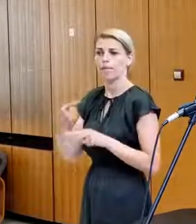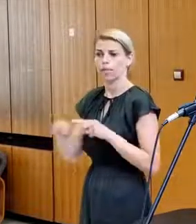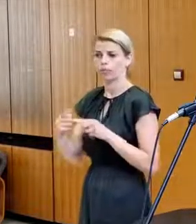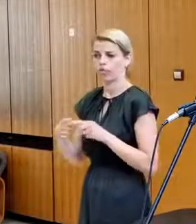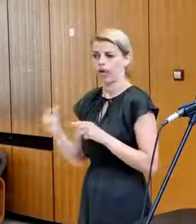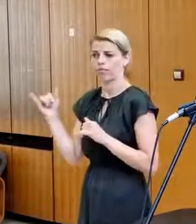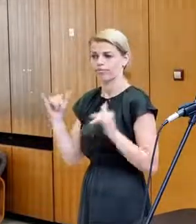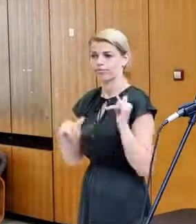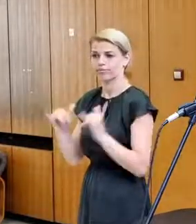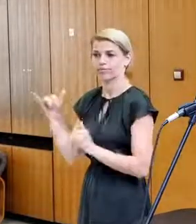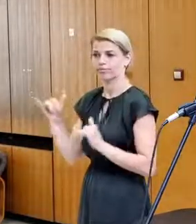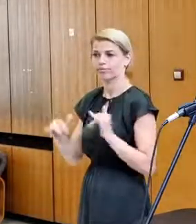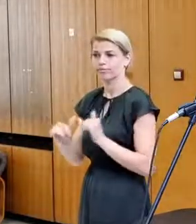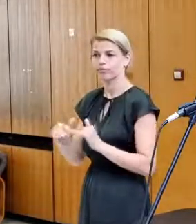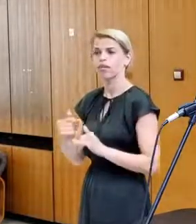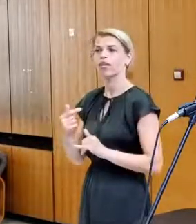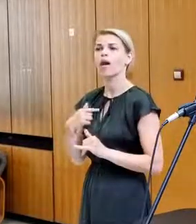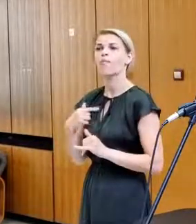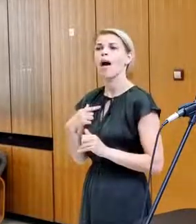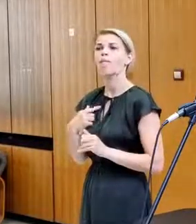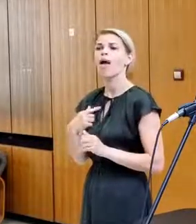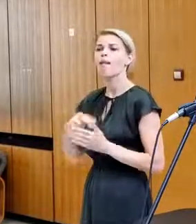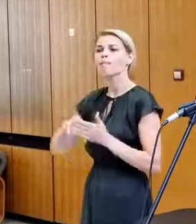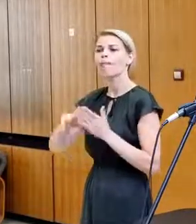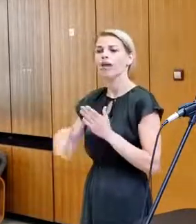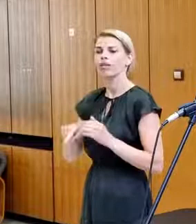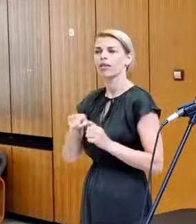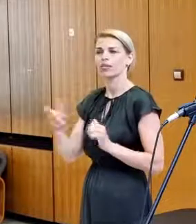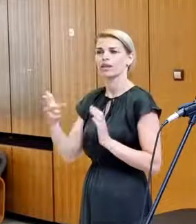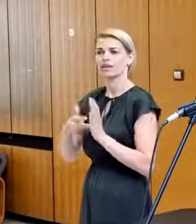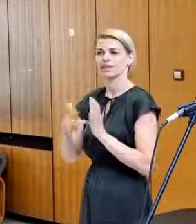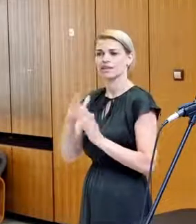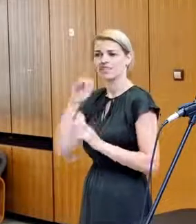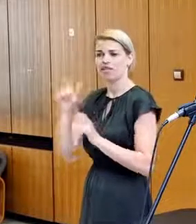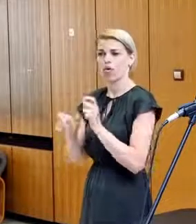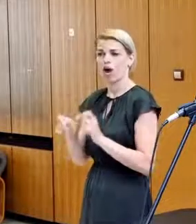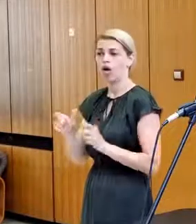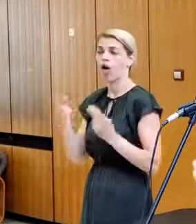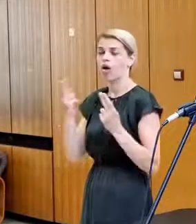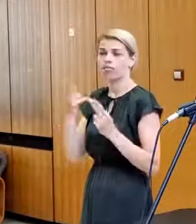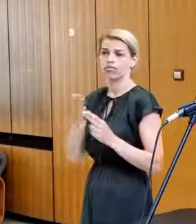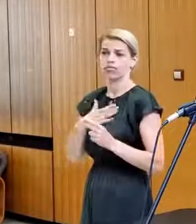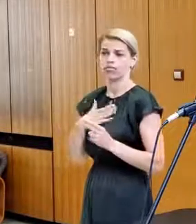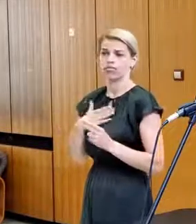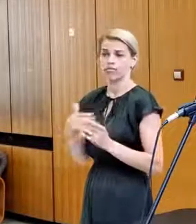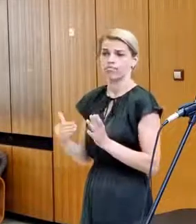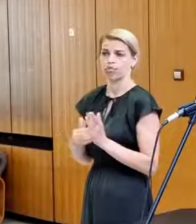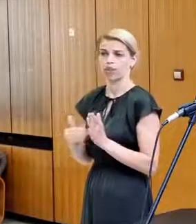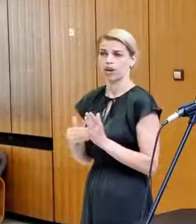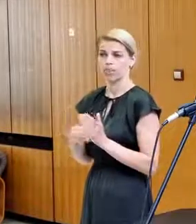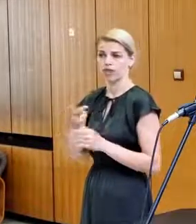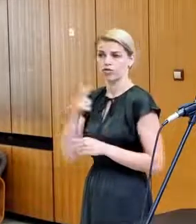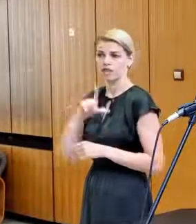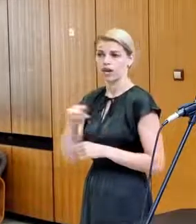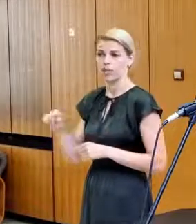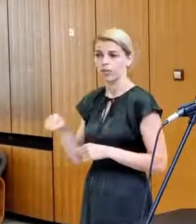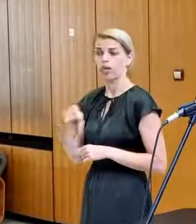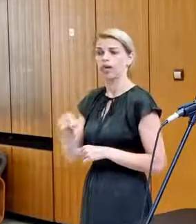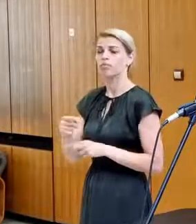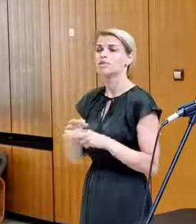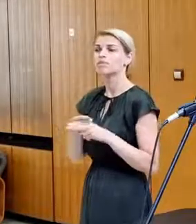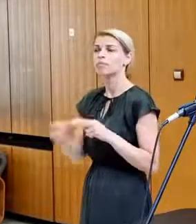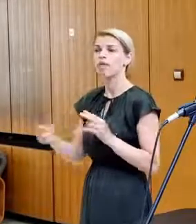prichádzajú a máme mandát do 3 tisíc vojakov a považujeme to z hľadiska potreb Slovenskej republiky na adekvátne číslo, ktoré splňa